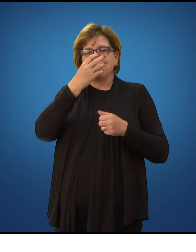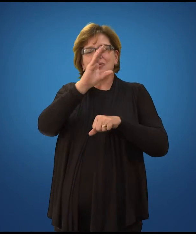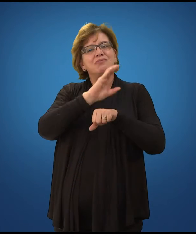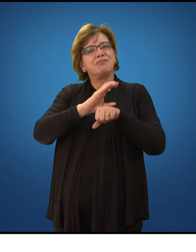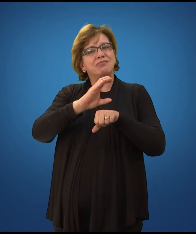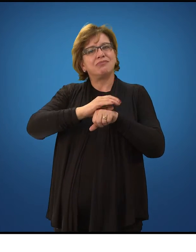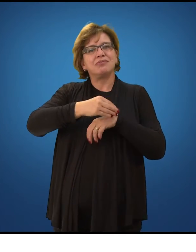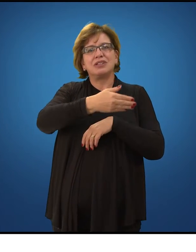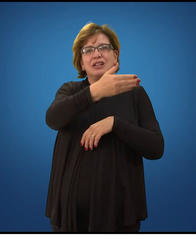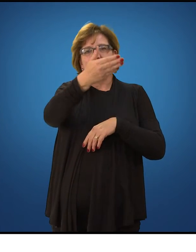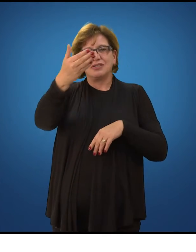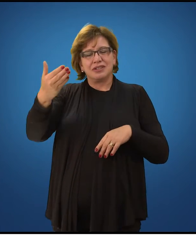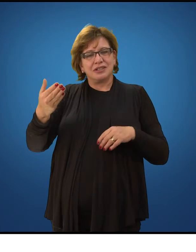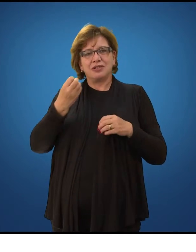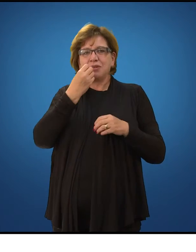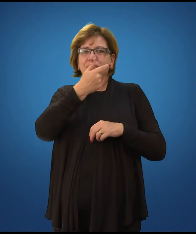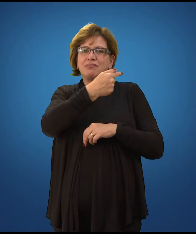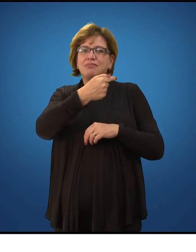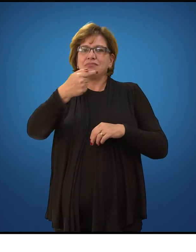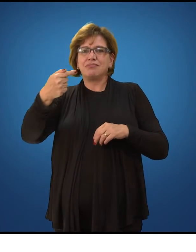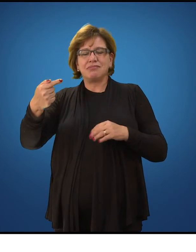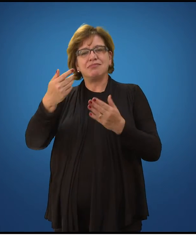ótima semana de estudos. E